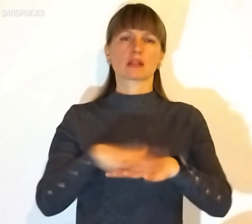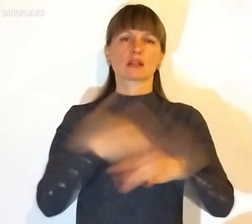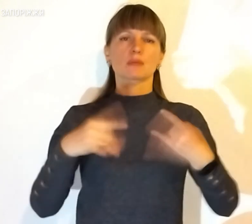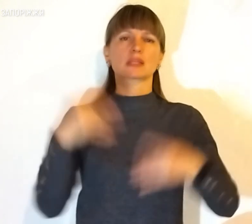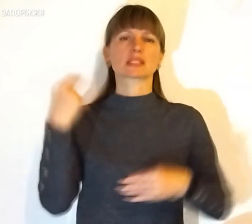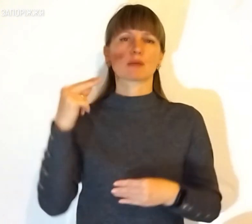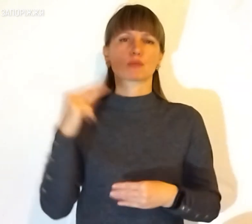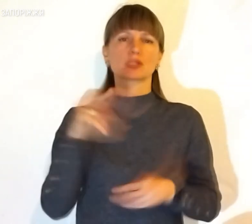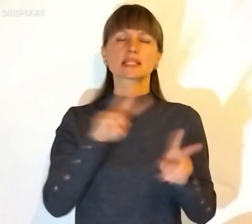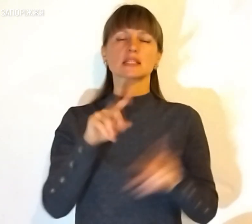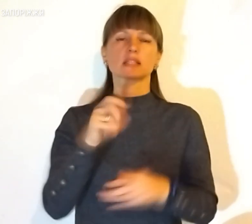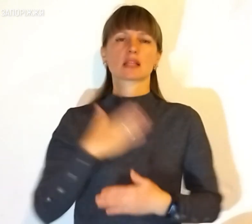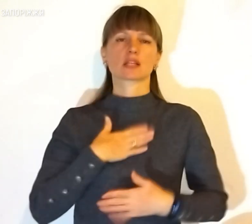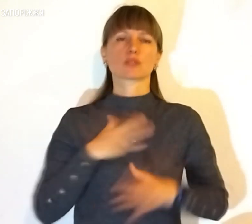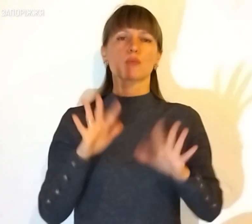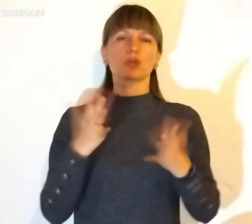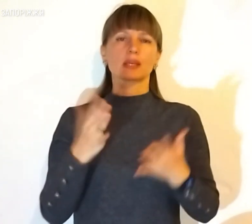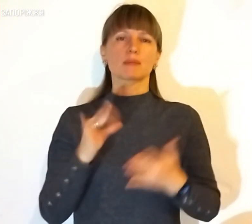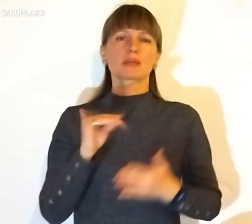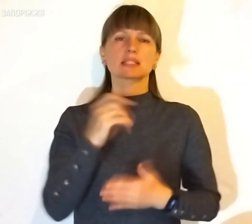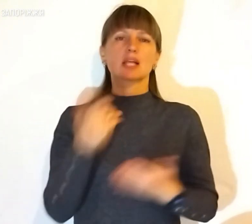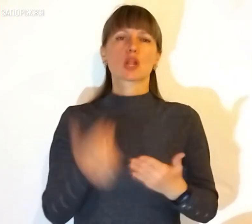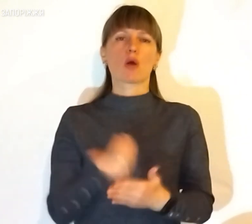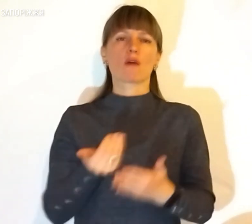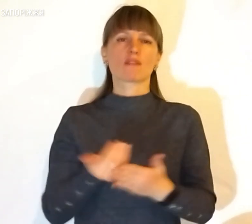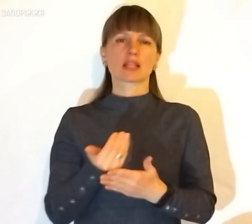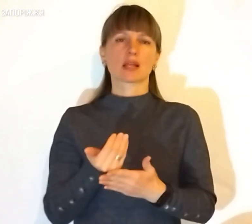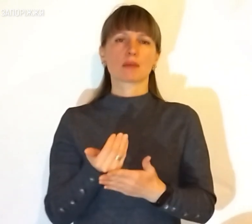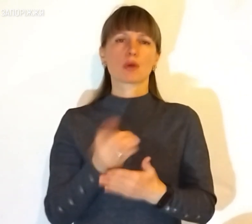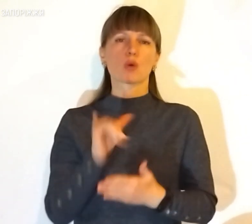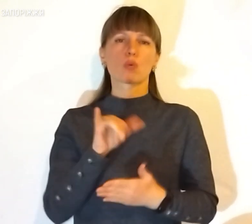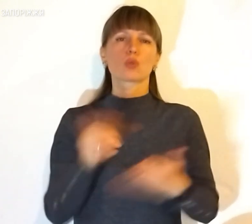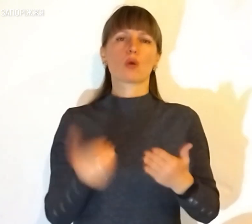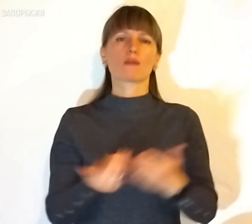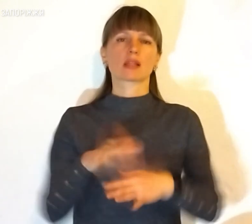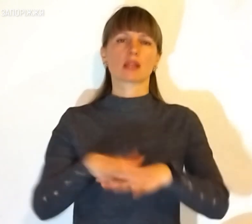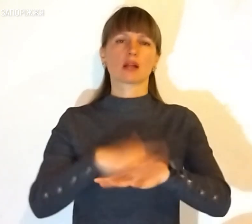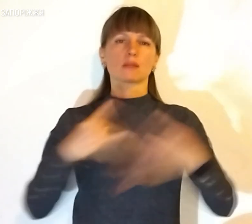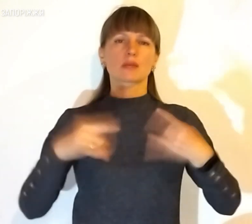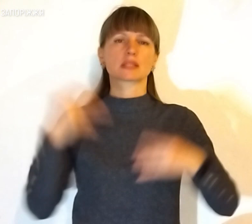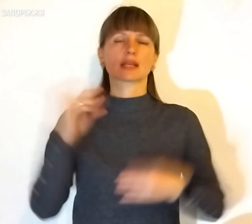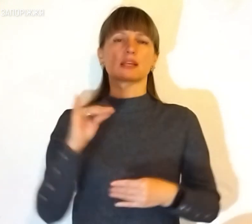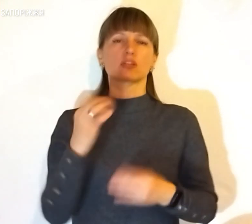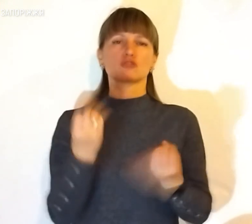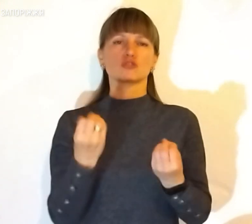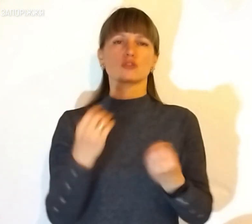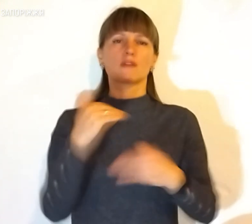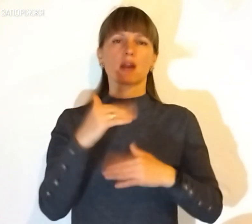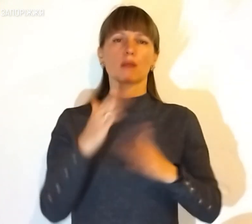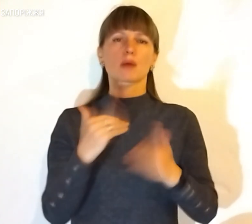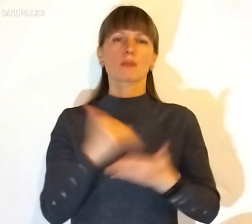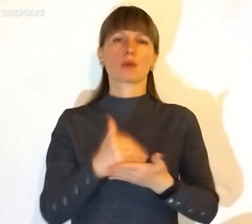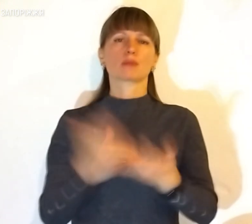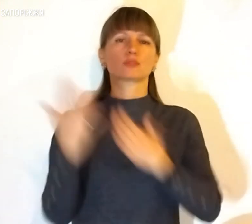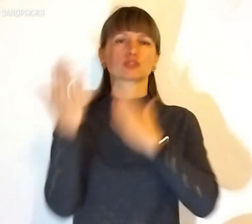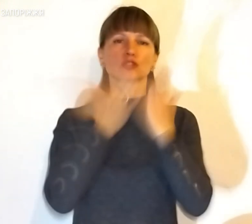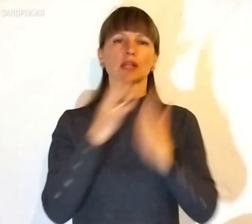Запоріжжя. Стежте за нашими подіями і за новинами безпосередньо у новинах Суспільного Запоріжжя, також в рамках програм, читайте на